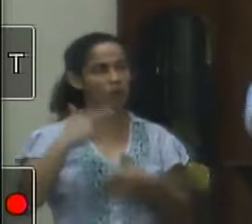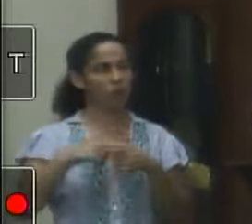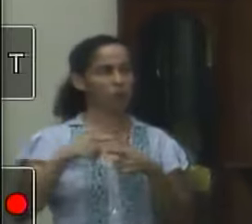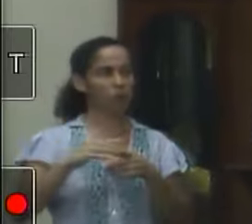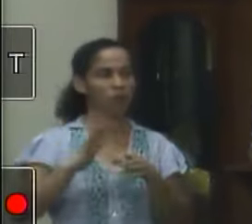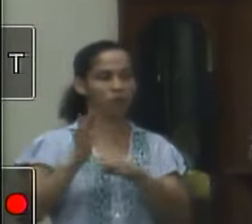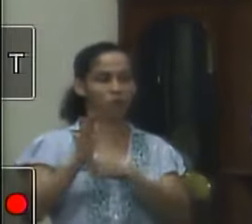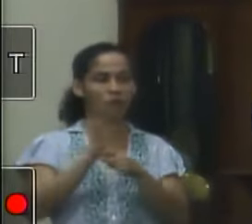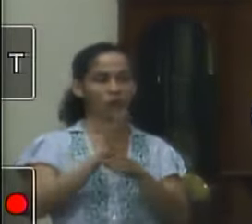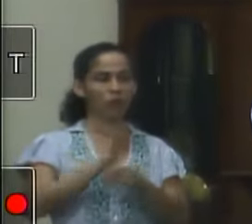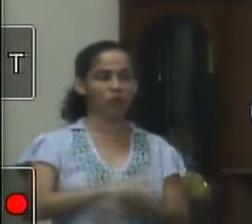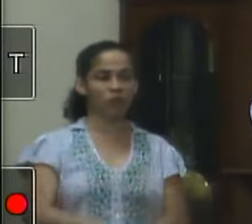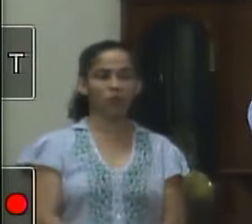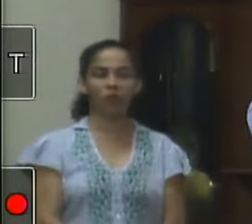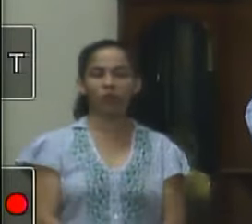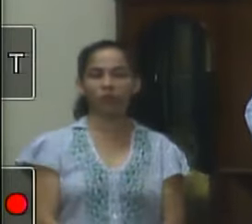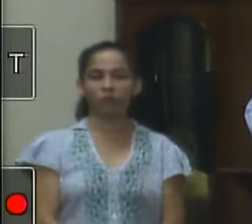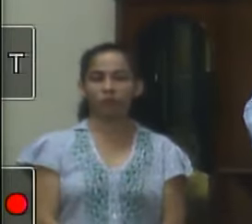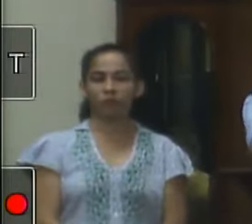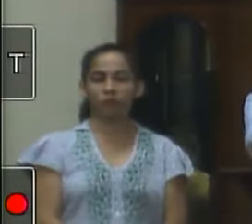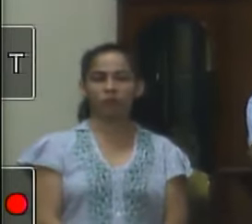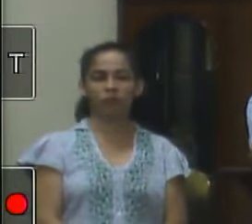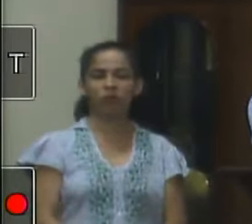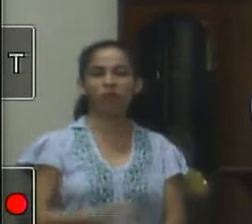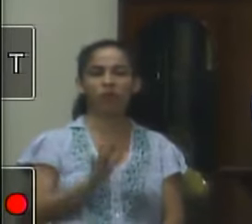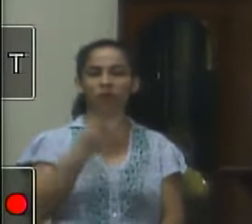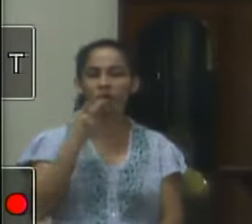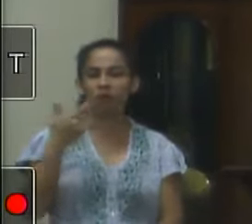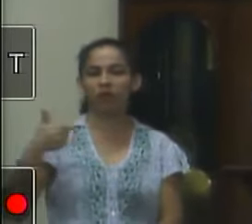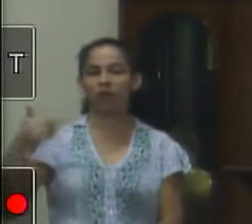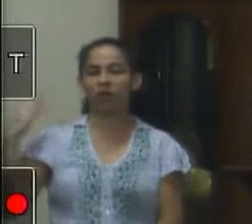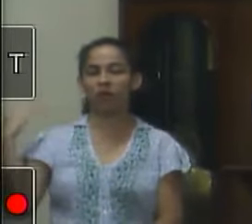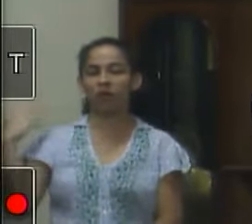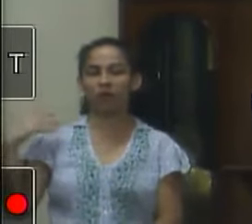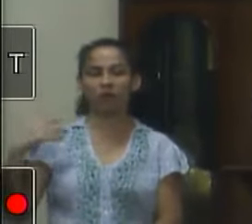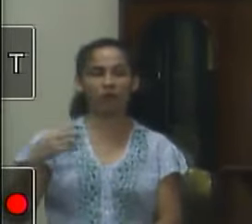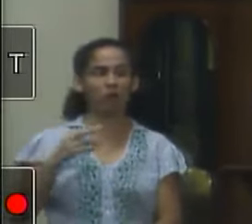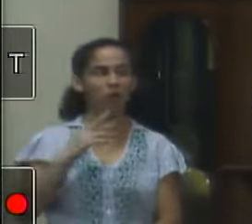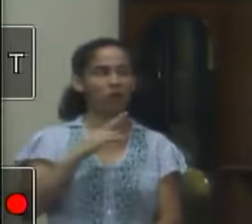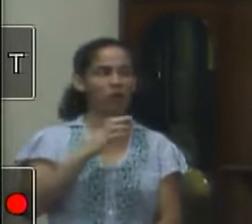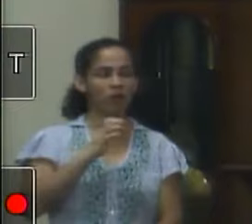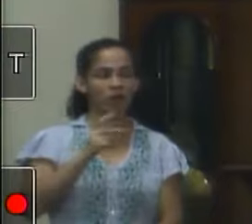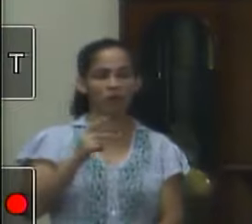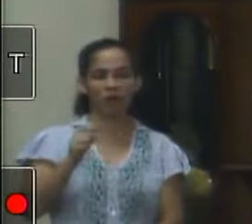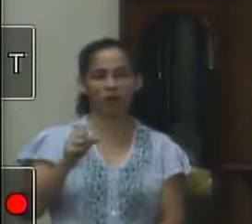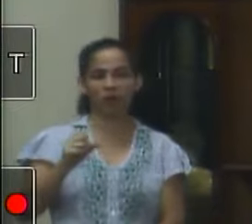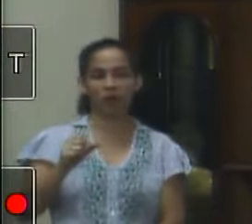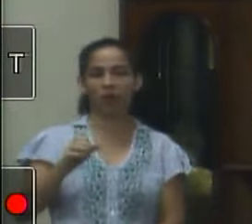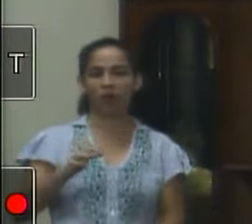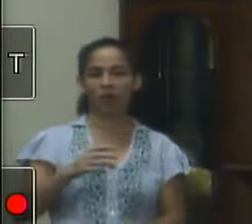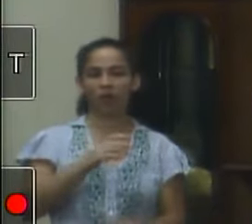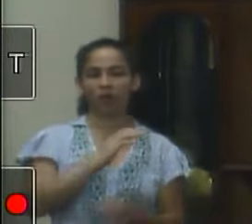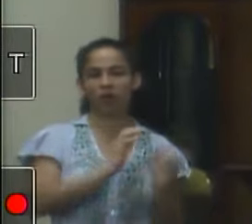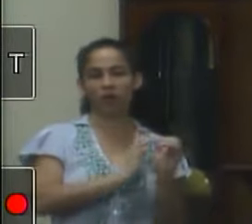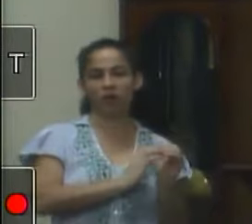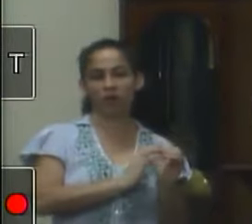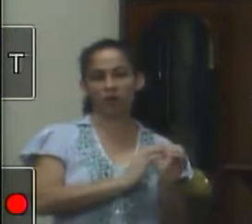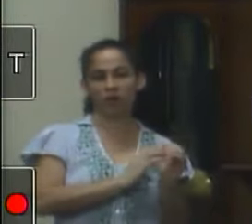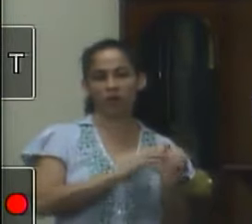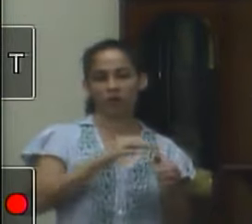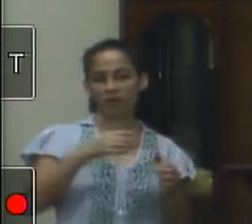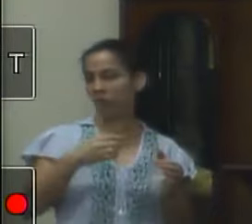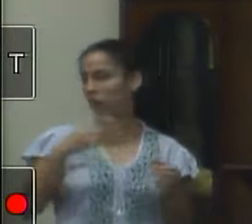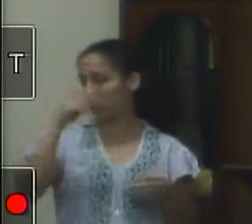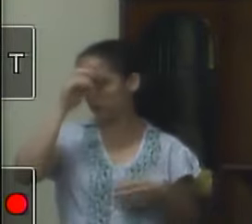mediar como já foi falado aqui a questão dos repassos de APAI o hospital de Santos